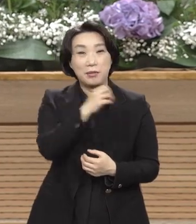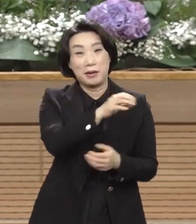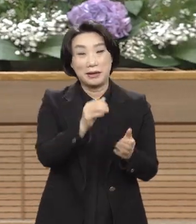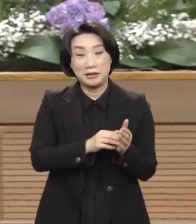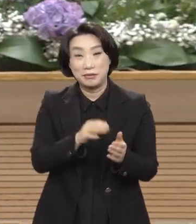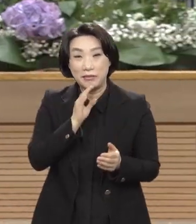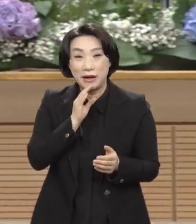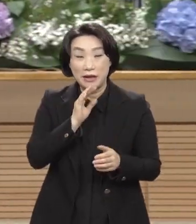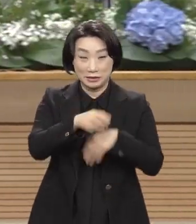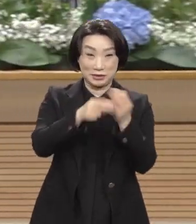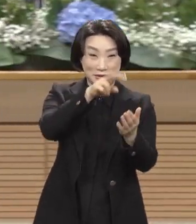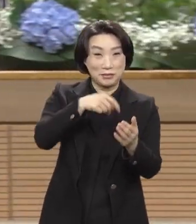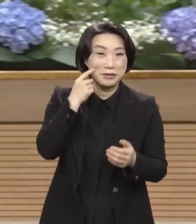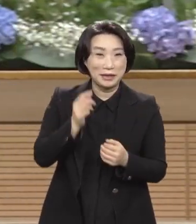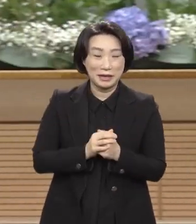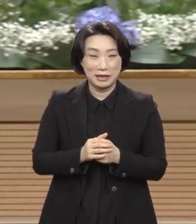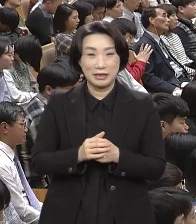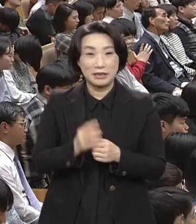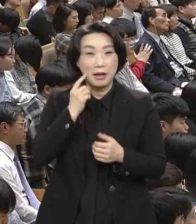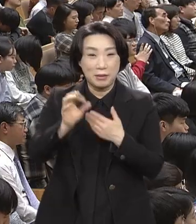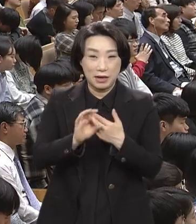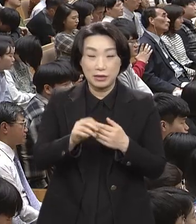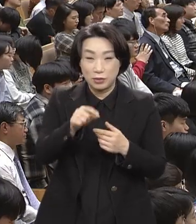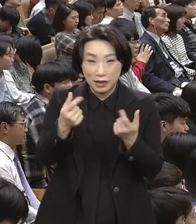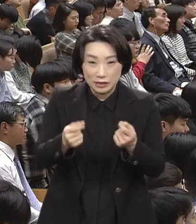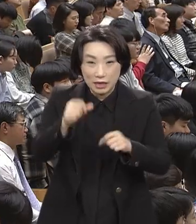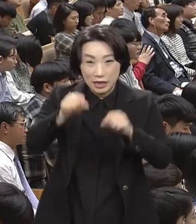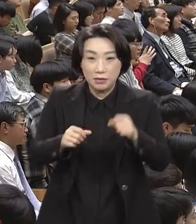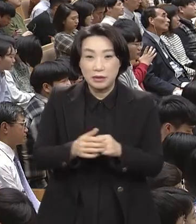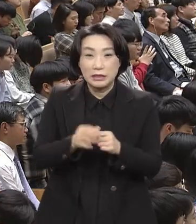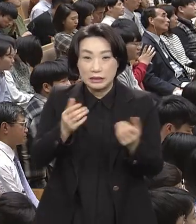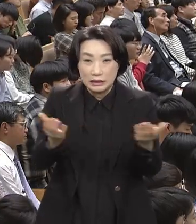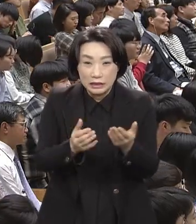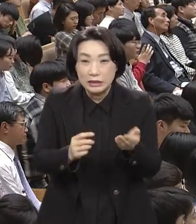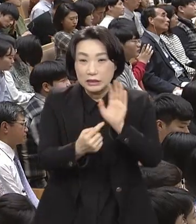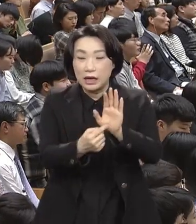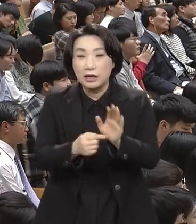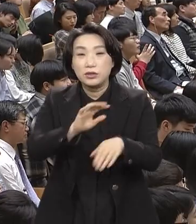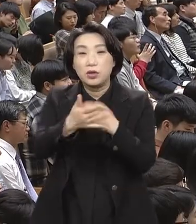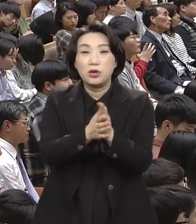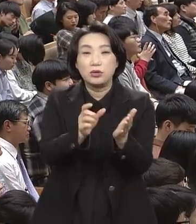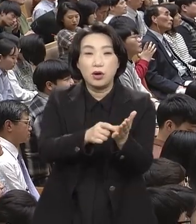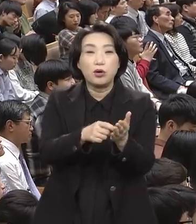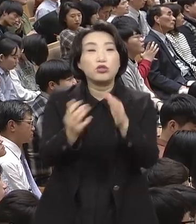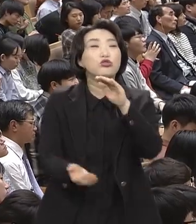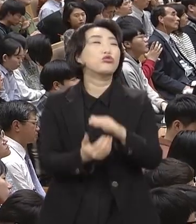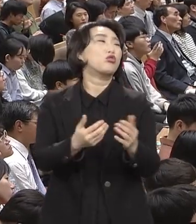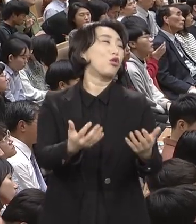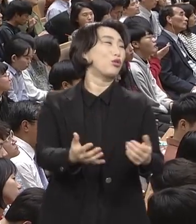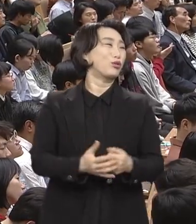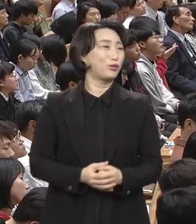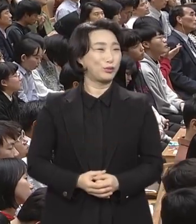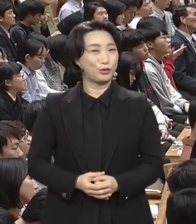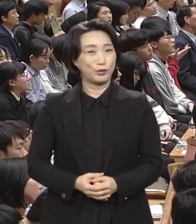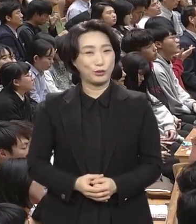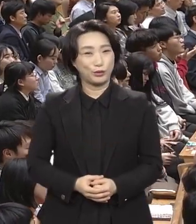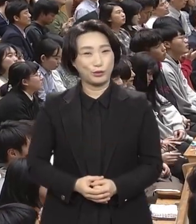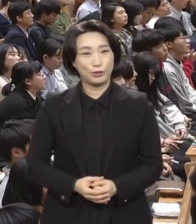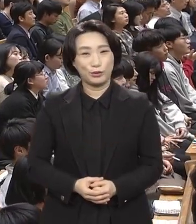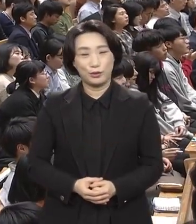읽어봐. 내가 만일 그렇게 하면 이런 일이 있으리라 한 성경이 어떻게 이루어지리요 하시더라. 네가